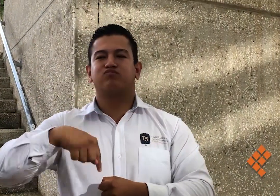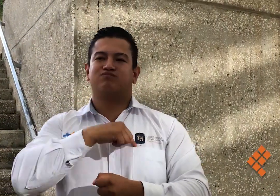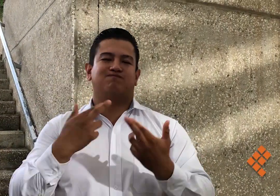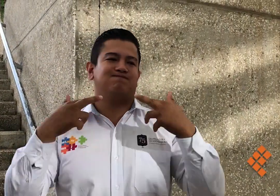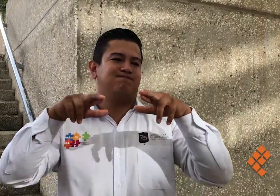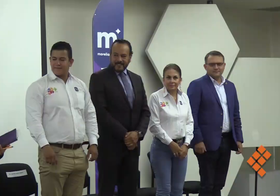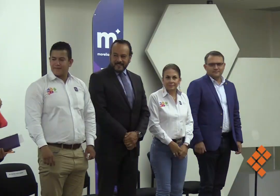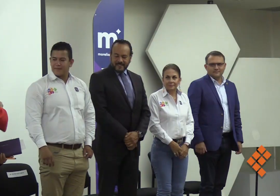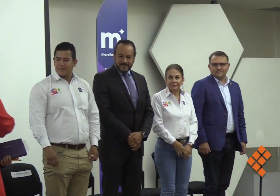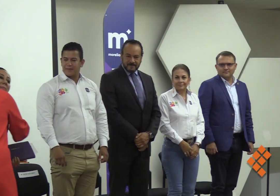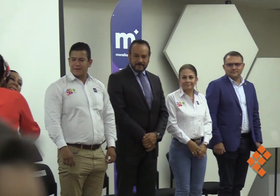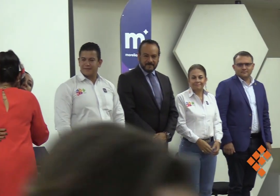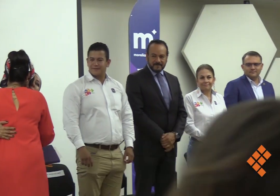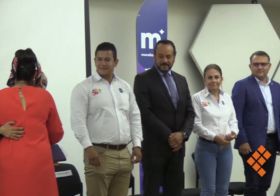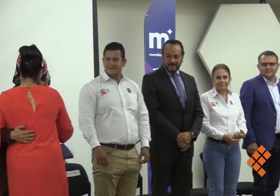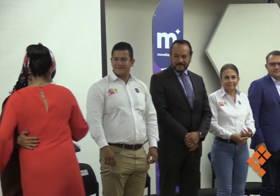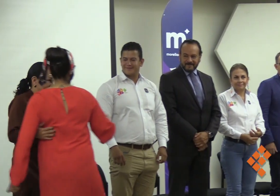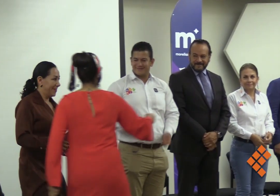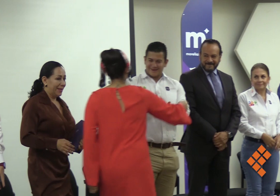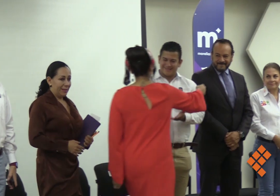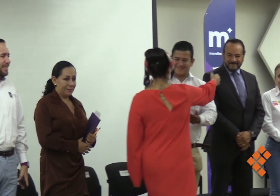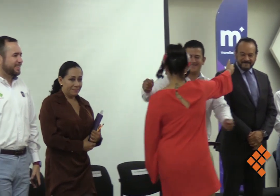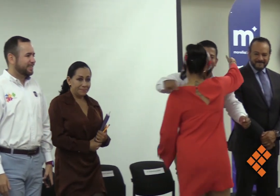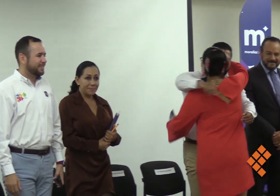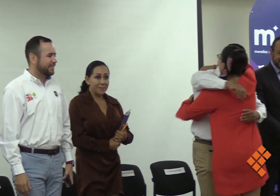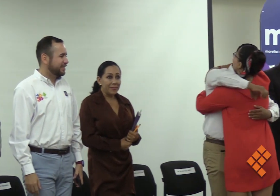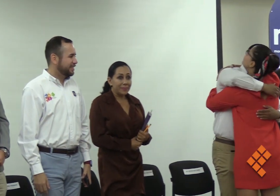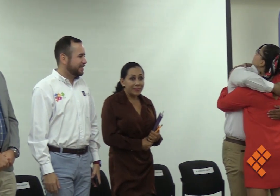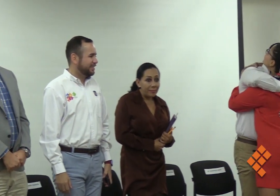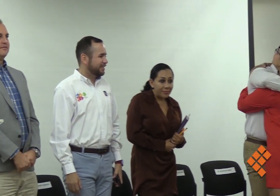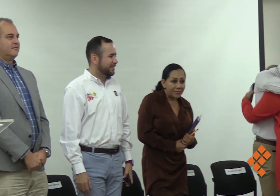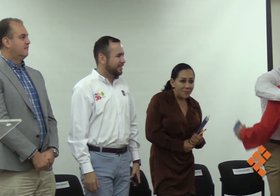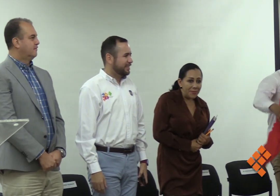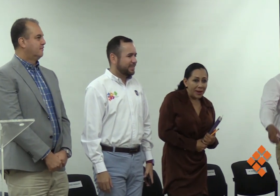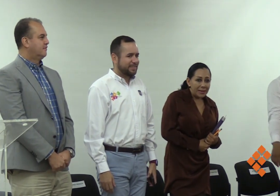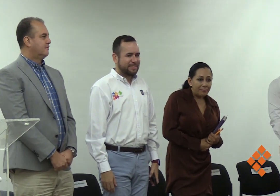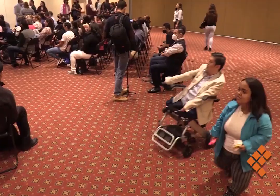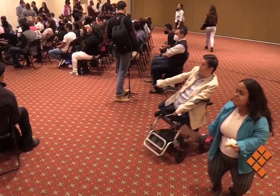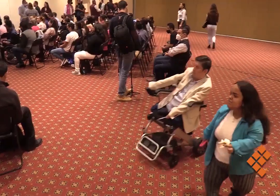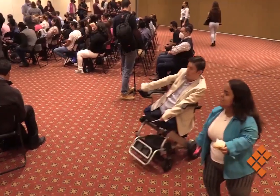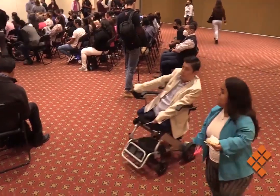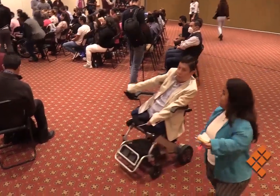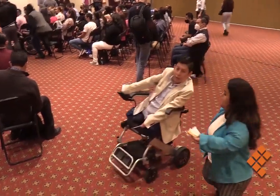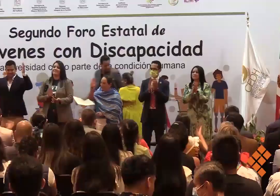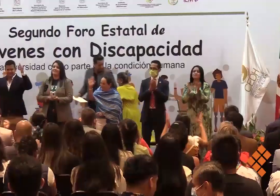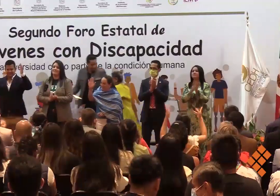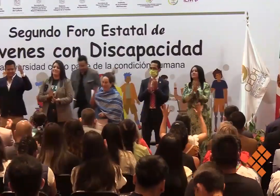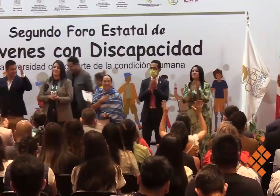discapacidad. En el Poder Legislativo solo hay un trabajador con discapacidad que tiene base y aunque dijo desconocer cuántos son los trabajadores del Congreso,